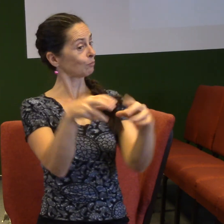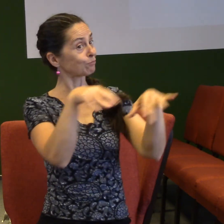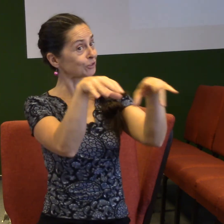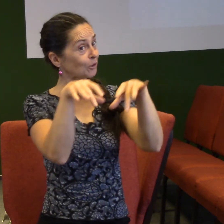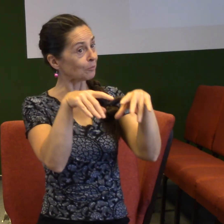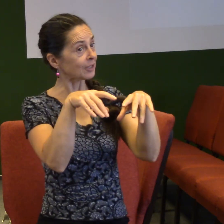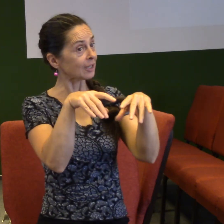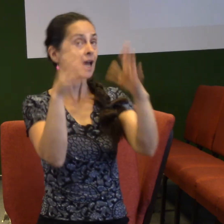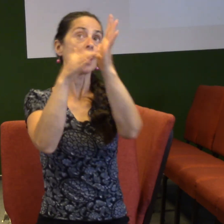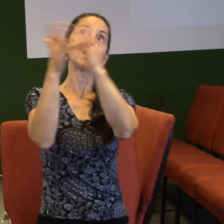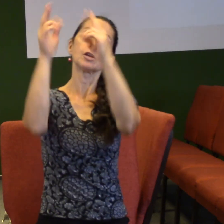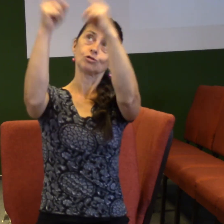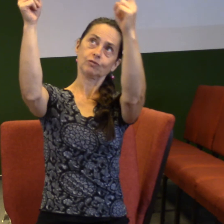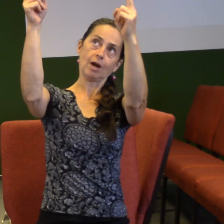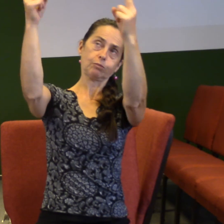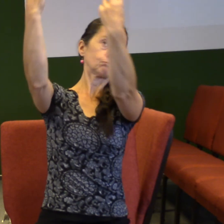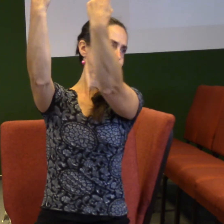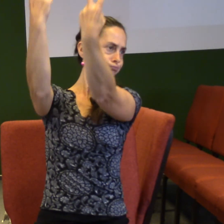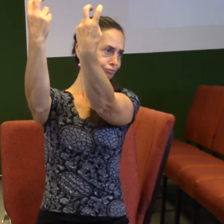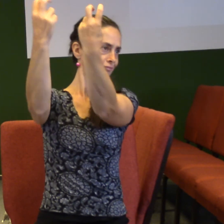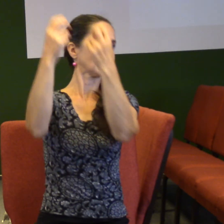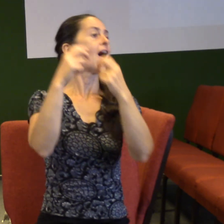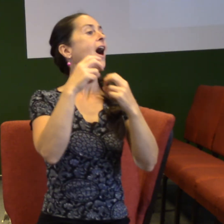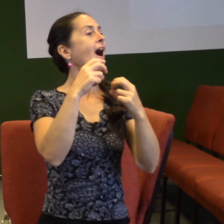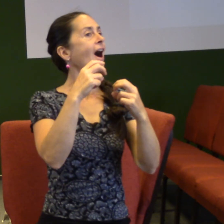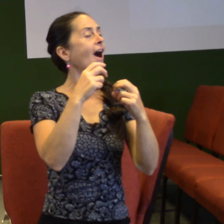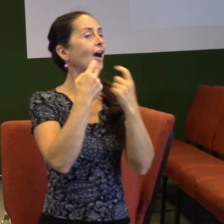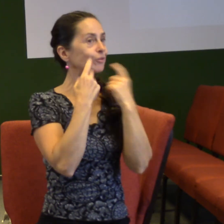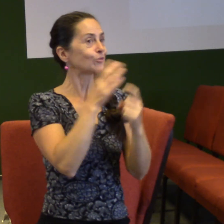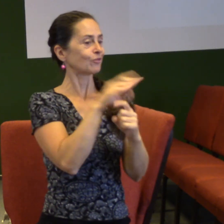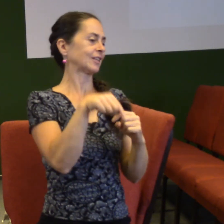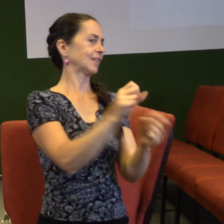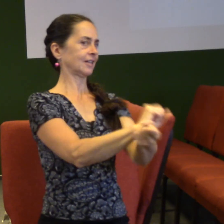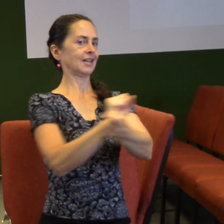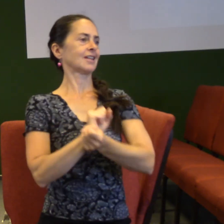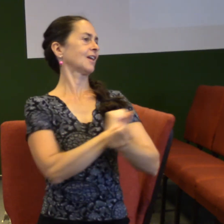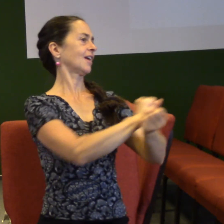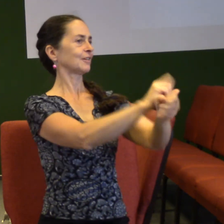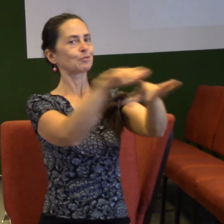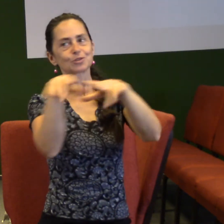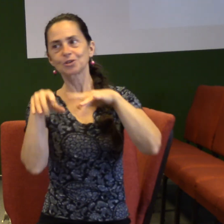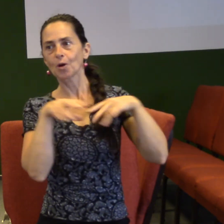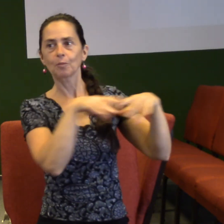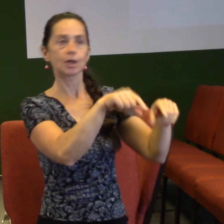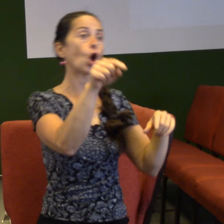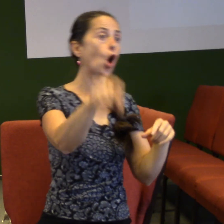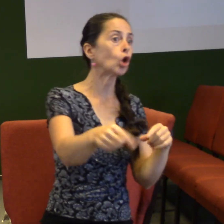nebi. Duch Svatý koná to svoje dílo tady na zemi mezi náma. Duch Svatý usvědčuje z hříchu. Duch Svatý